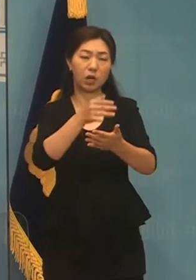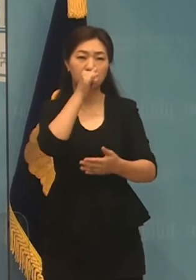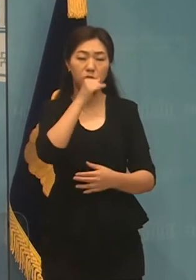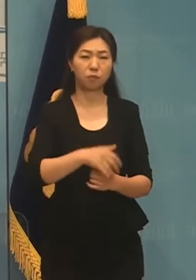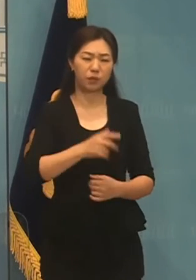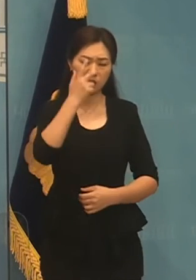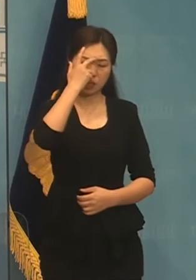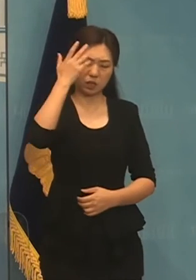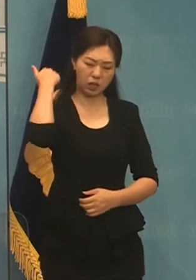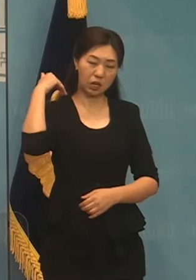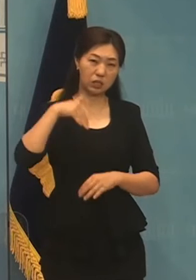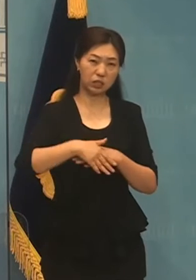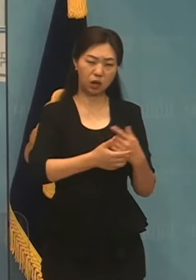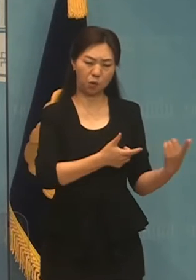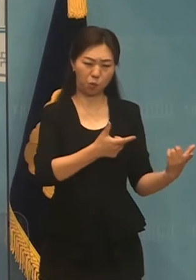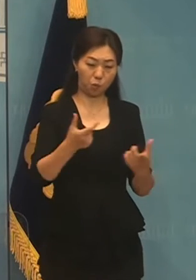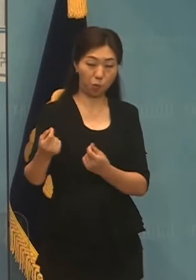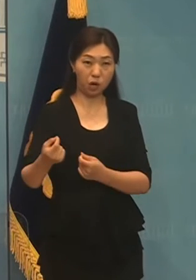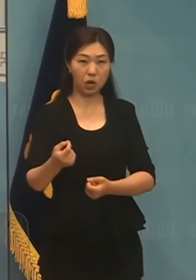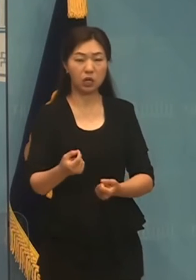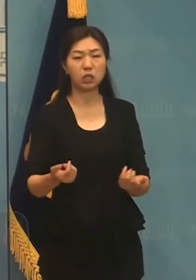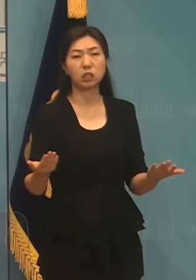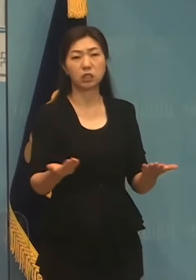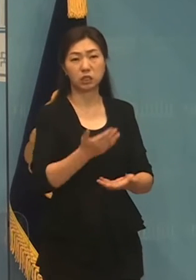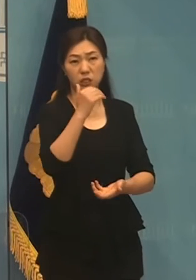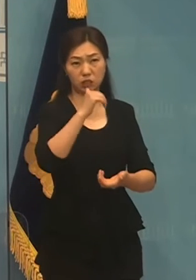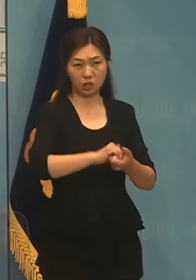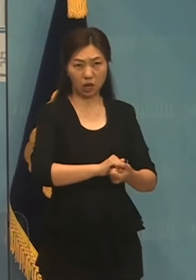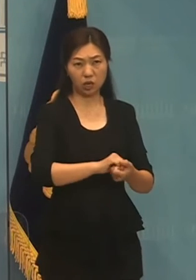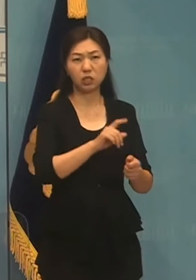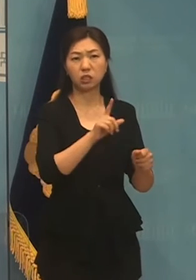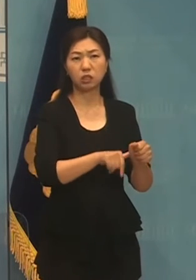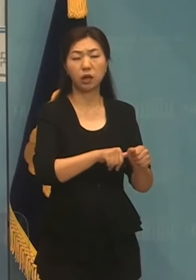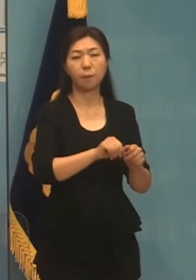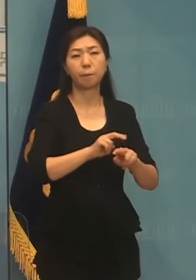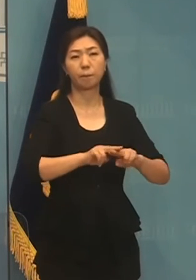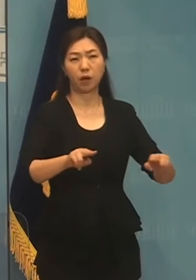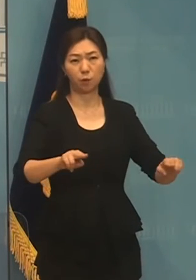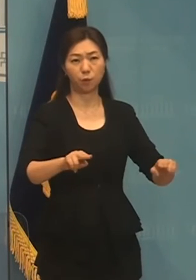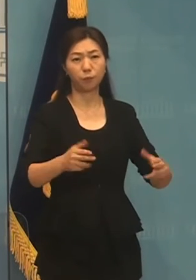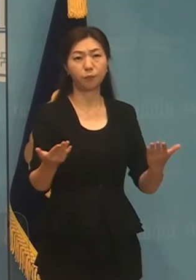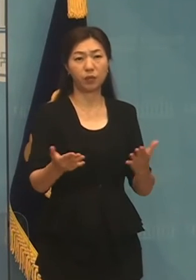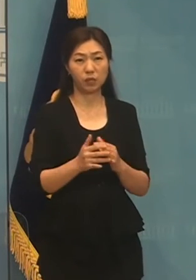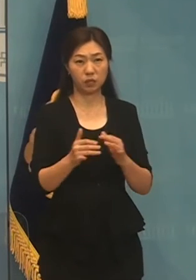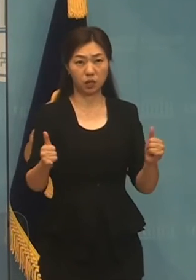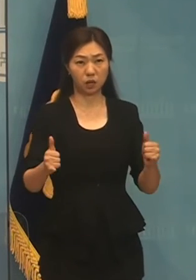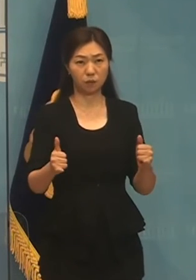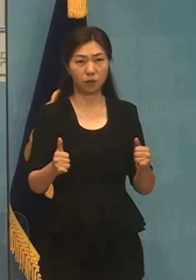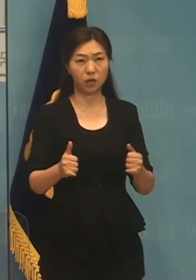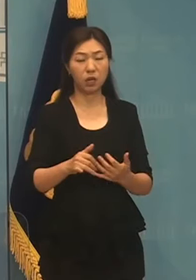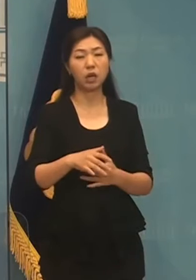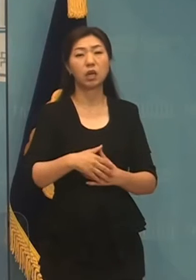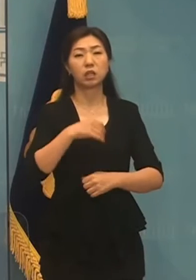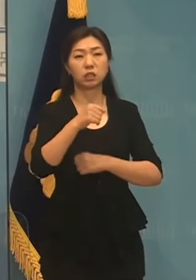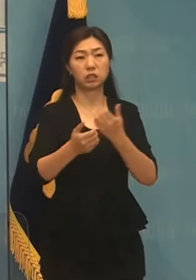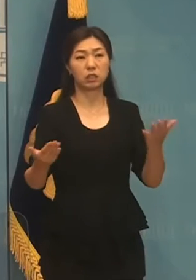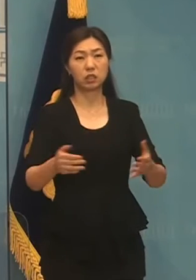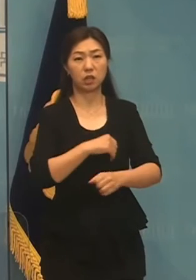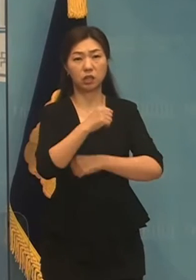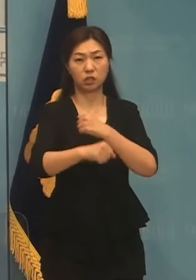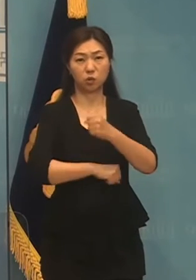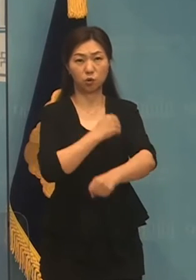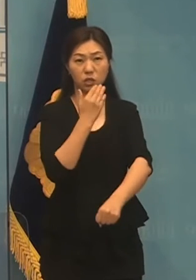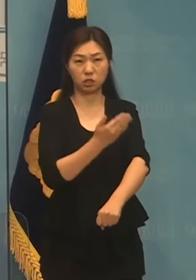규제를 철폐하고 노동자들에게 근로시간 상태의 자유를 보장해야 하는 이유입니다. 저는